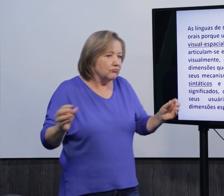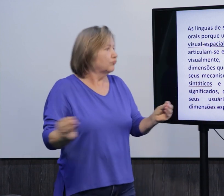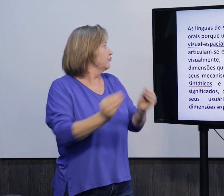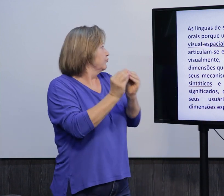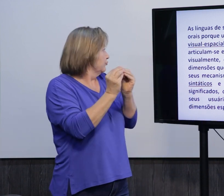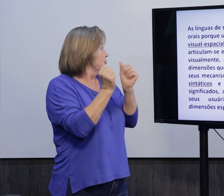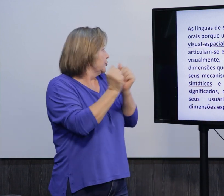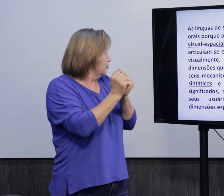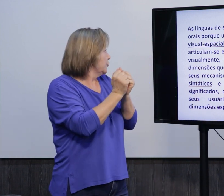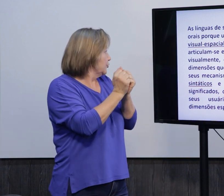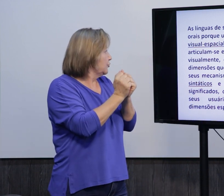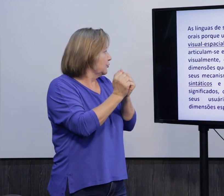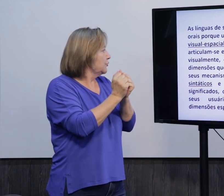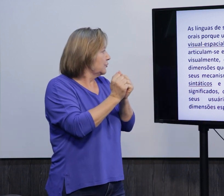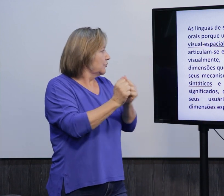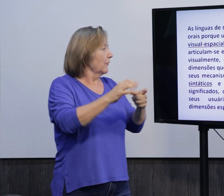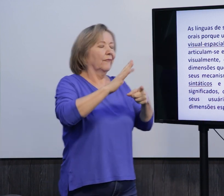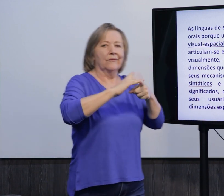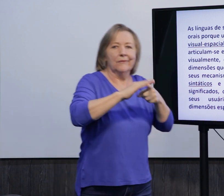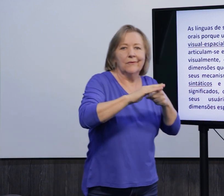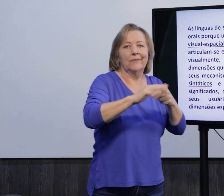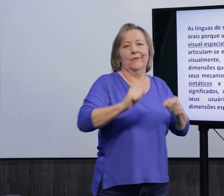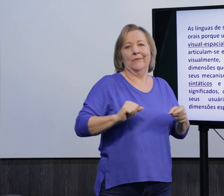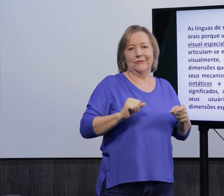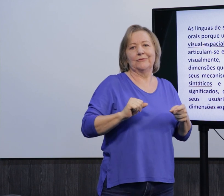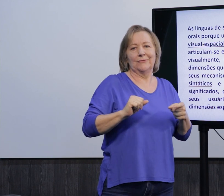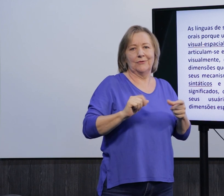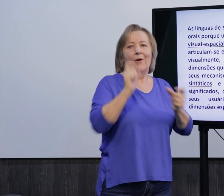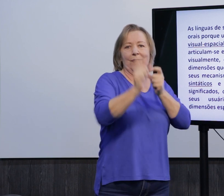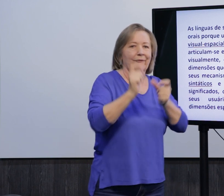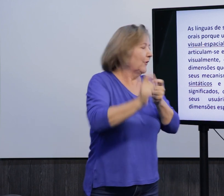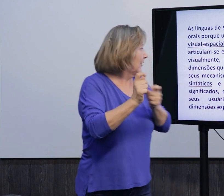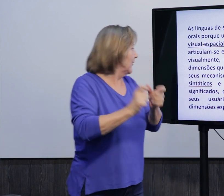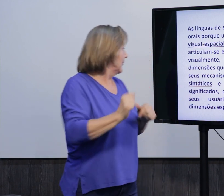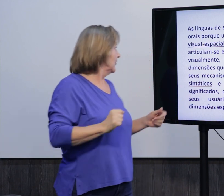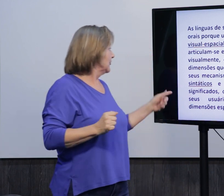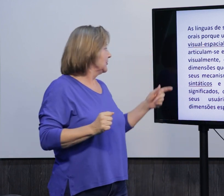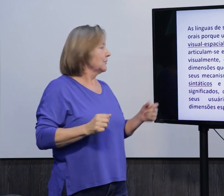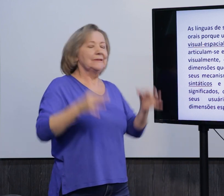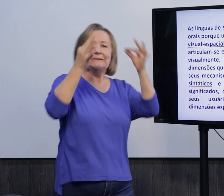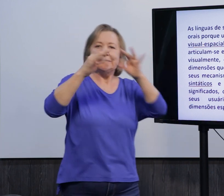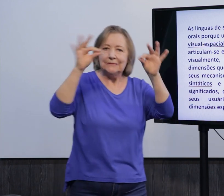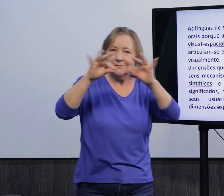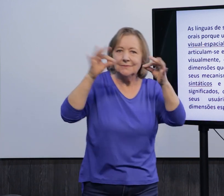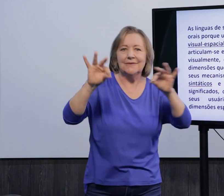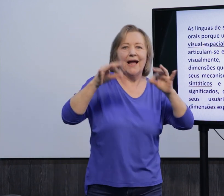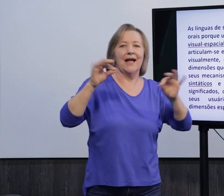espaço, né, ela é uma língua visoespacial, onde possui, né, todos os mecanismos fonológicos, morfológicos, sintáticos,